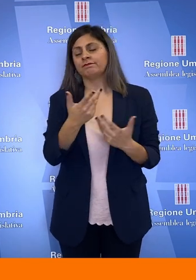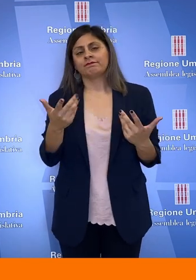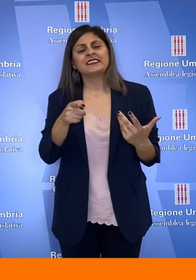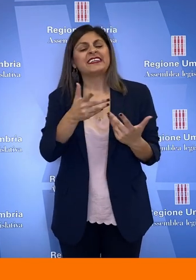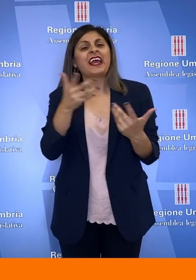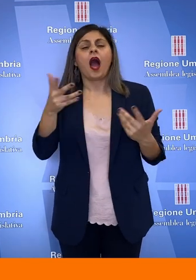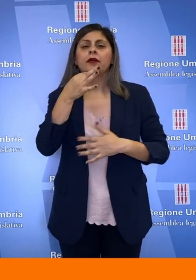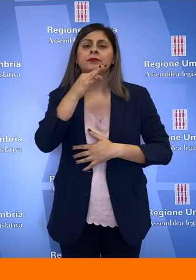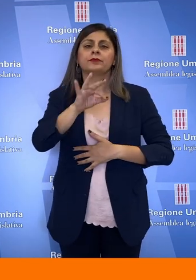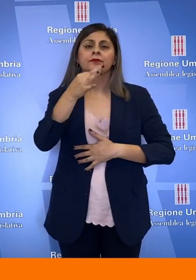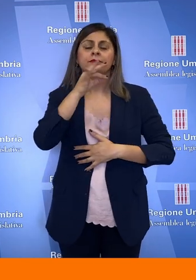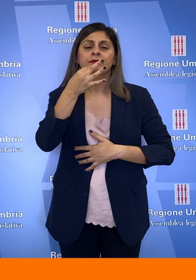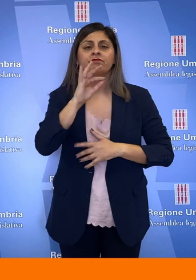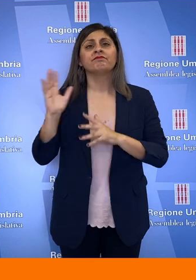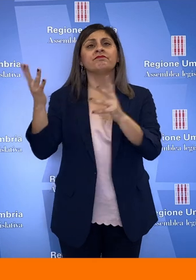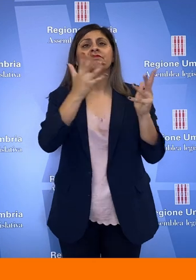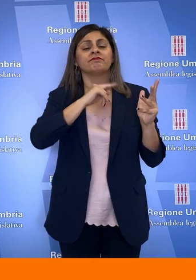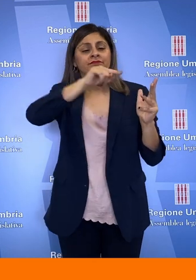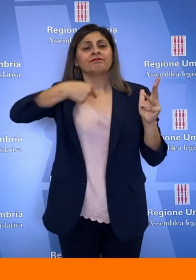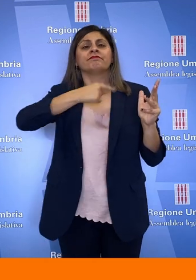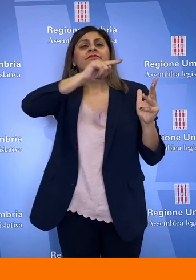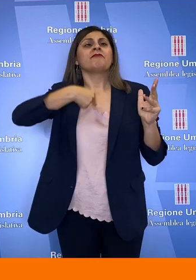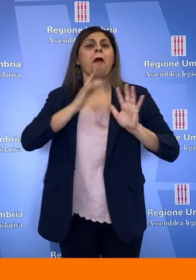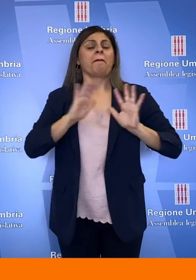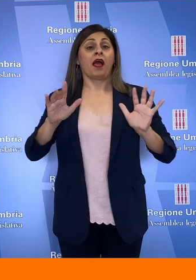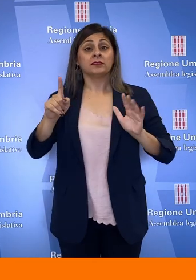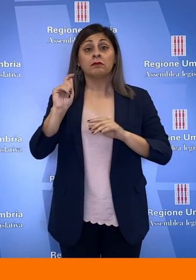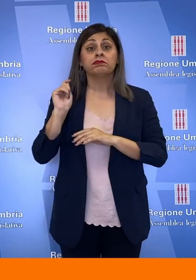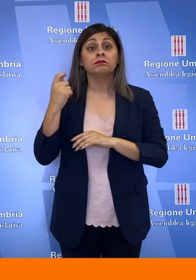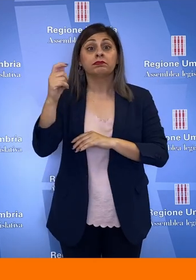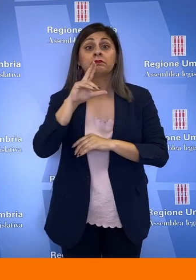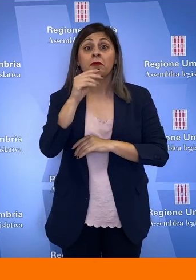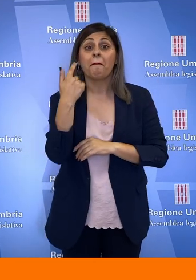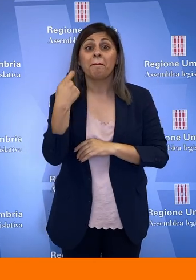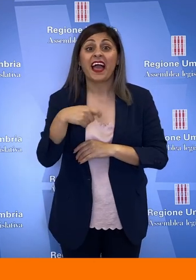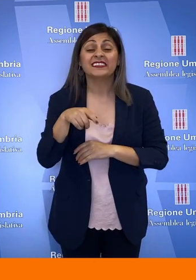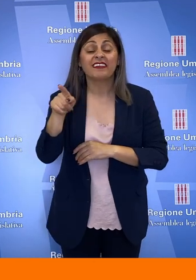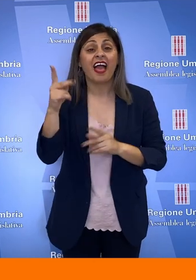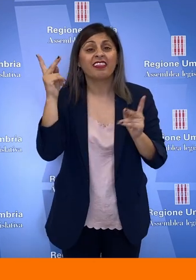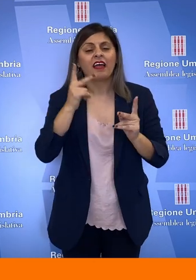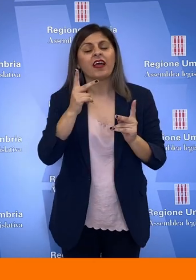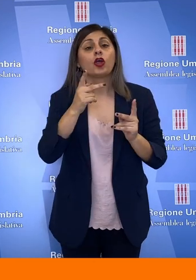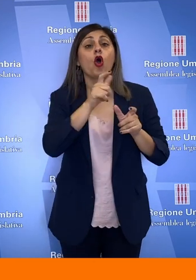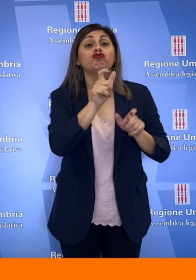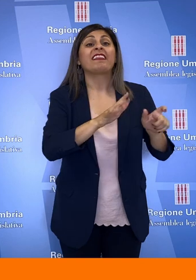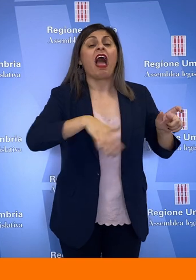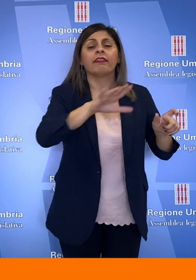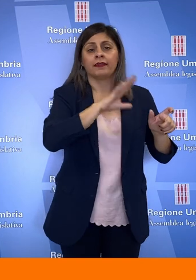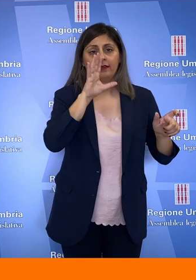di una narrazione autocelebrativa. I successi di cui parla la Presidente non sono però stati compresi dai cittadini, almeno